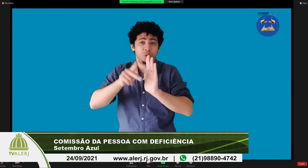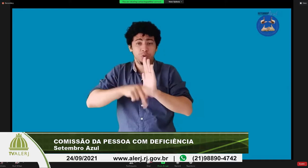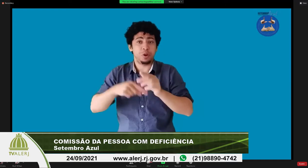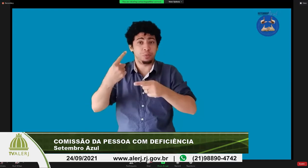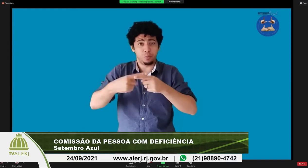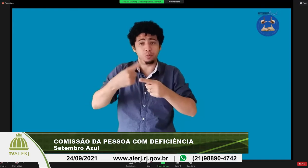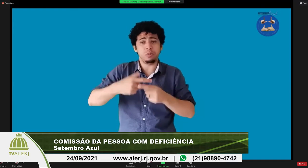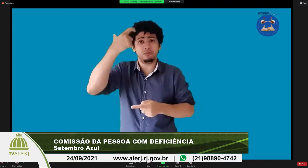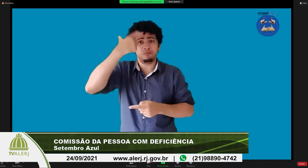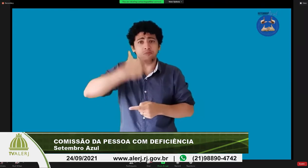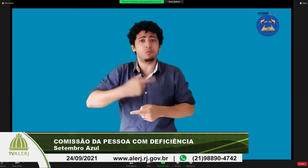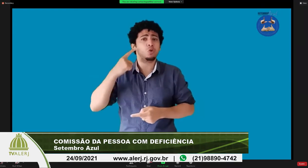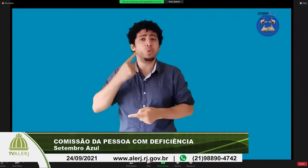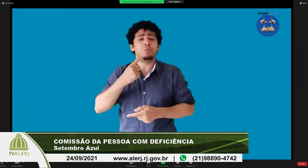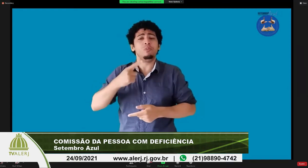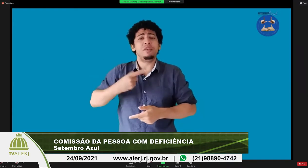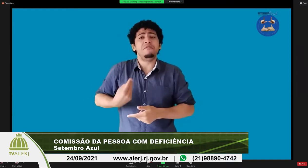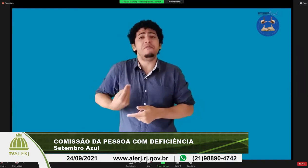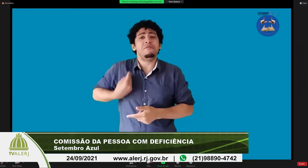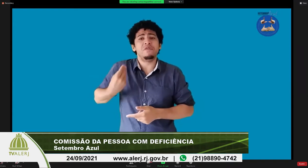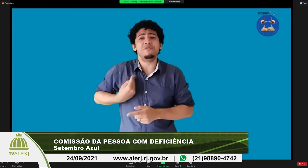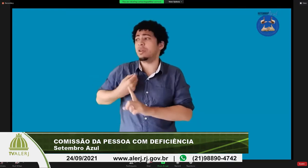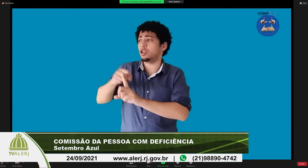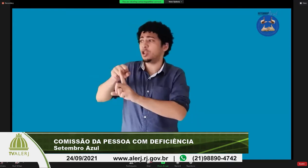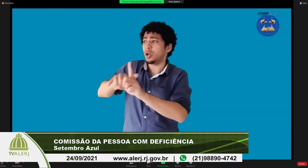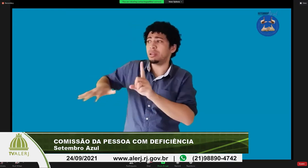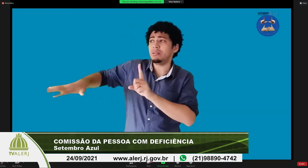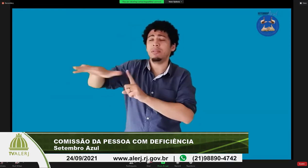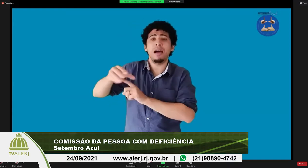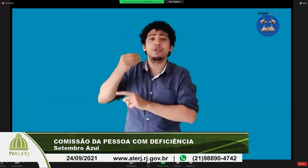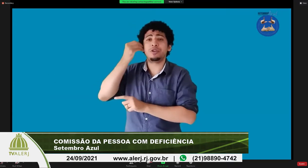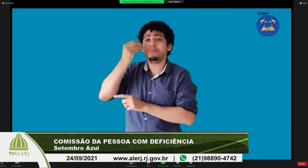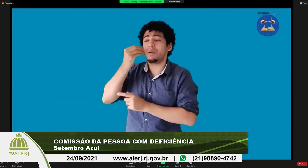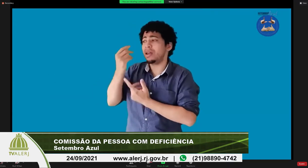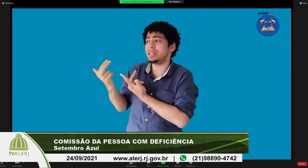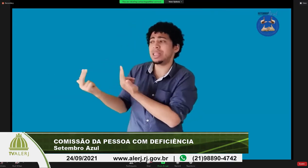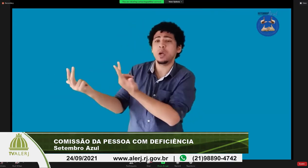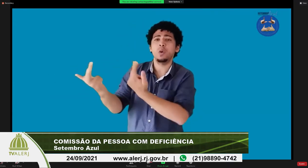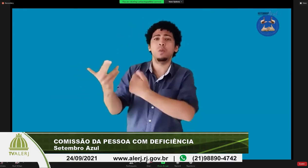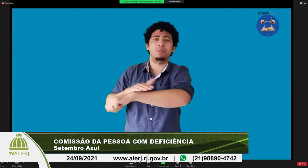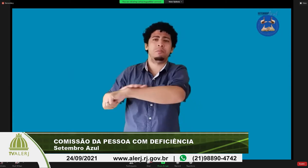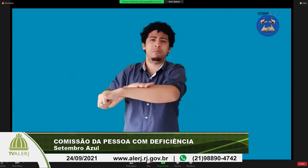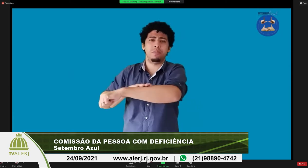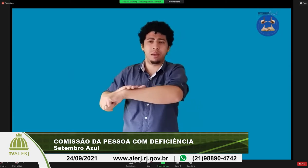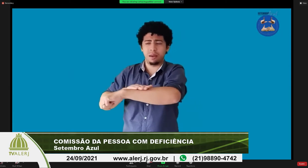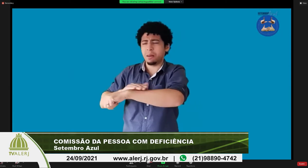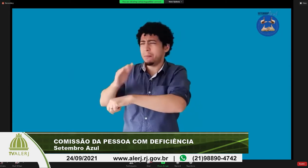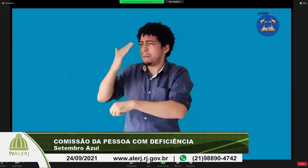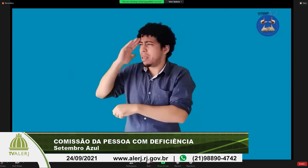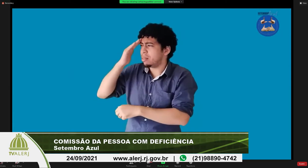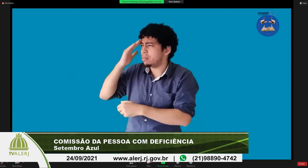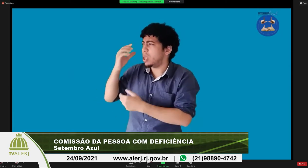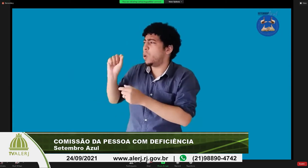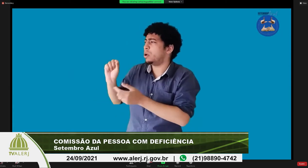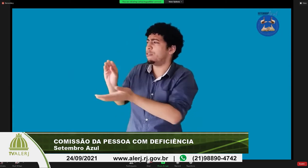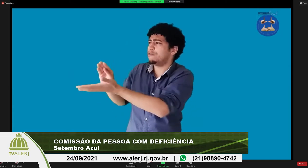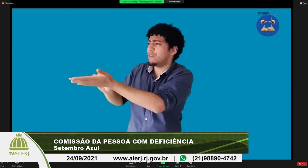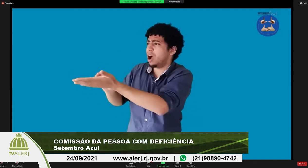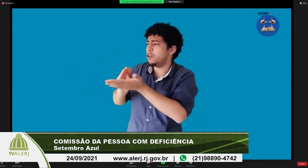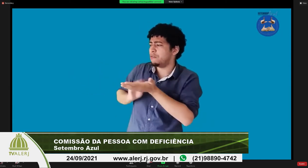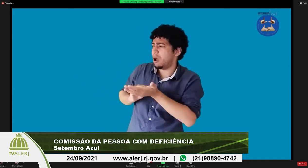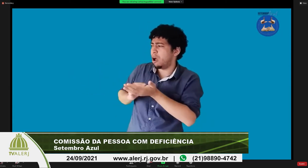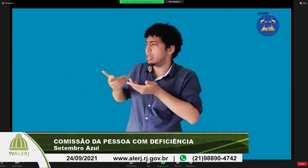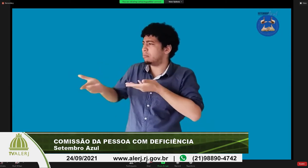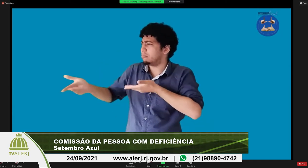trabalhando nesses espaços então o projeto em si ele traz essa verminência traz essa questão para que a socialidade possa entender na pele as